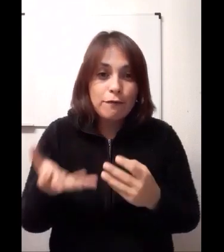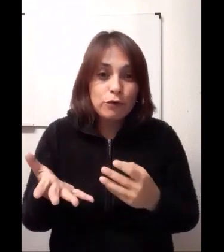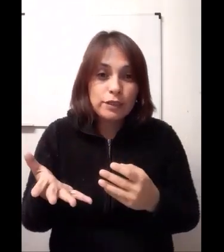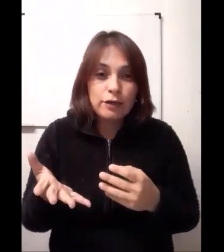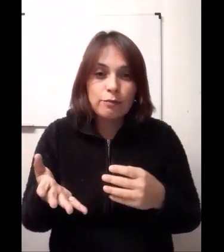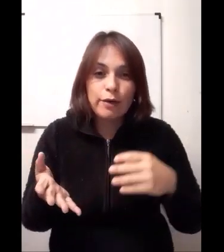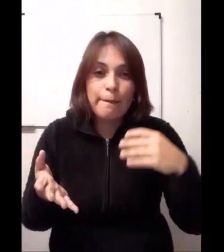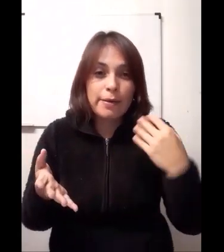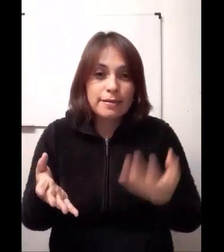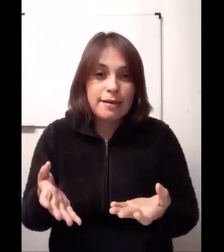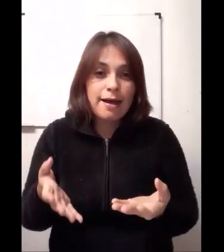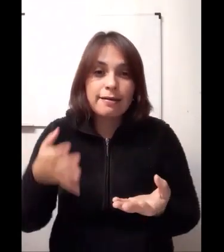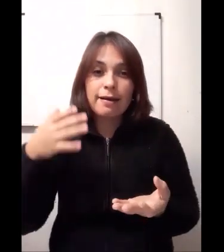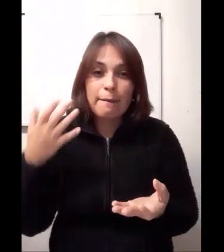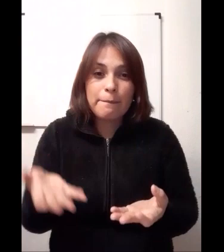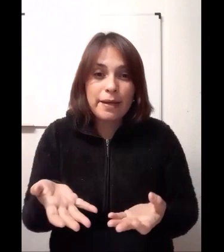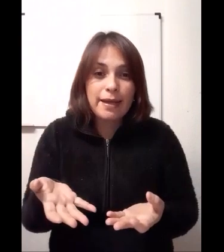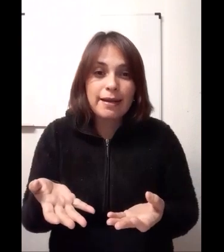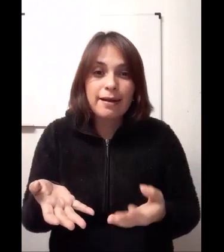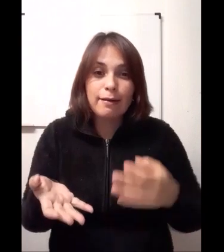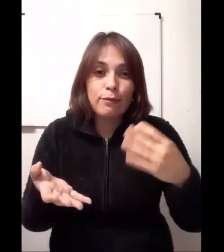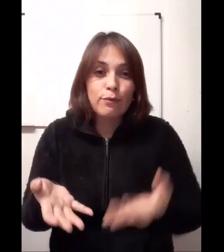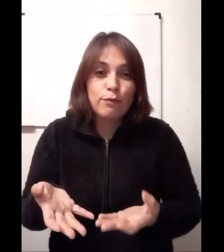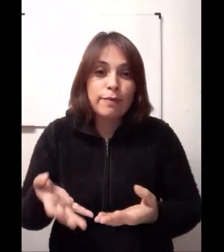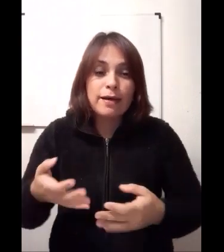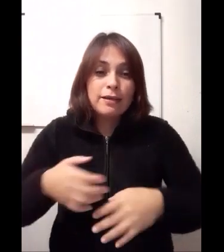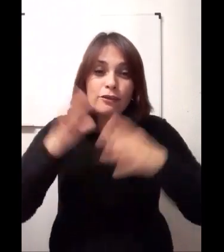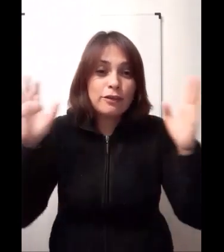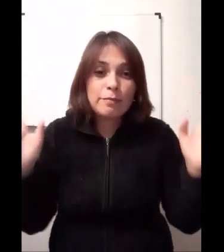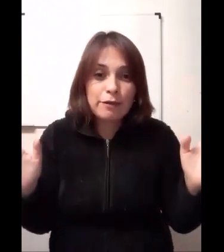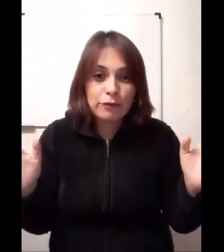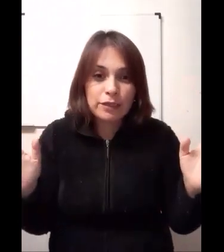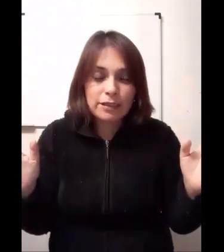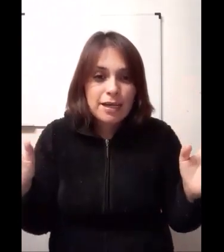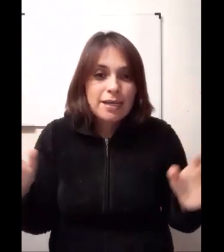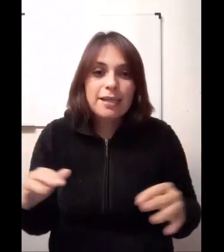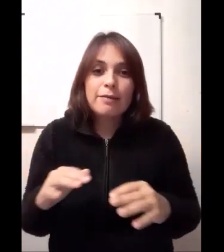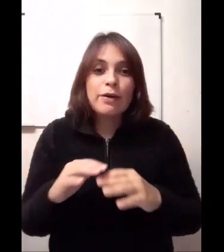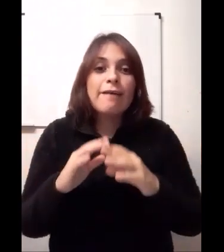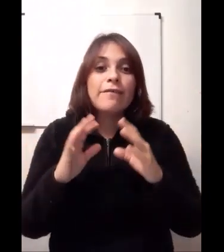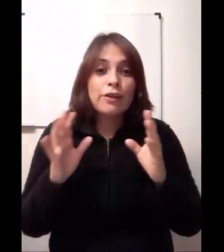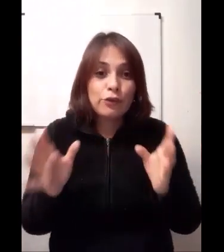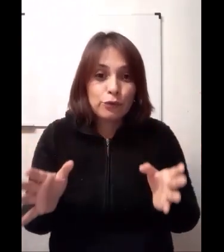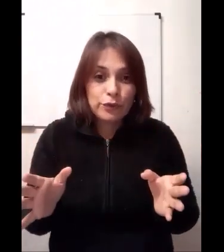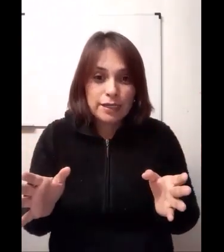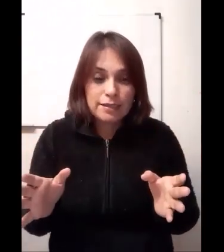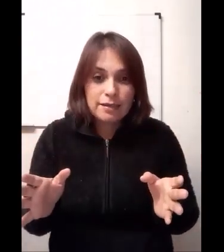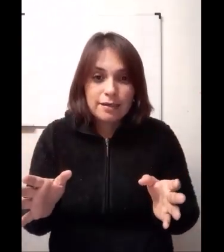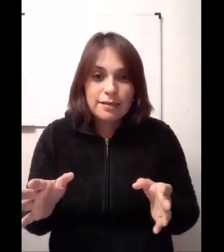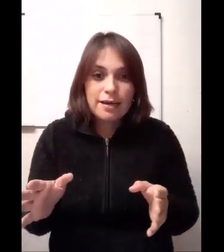frutas como las manzanas, las peras, la uva, todo tipo de frutas. Y tenemos las verduras, ya